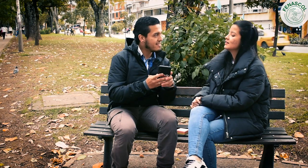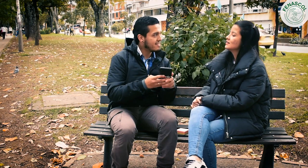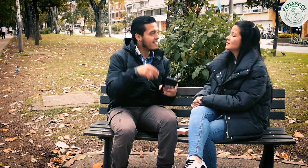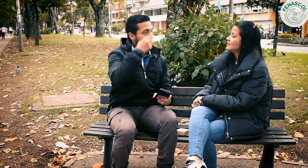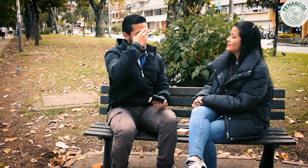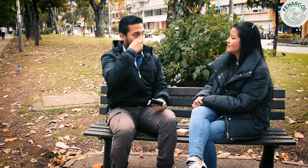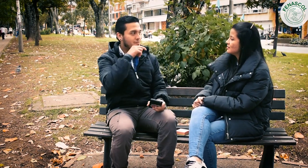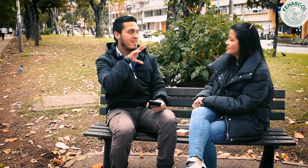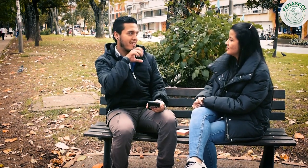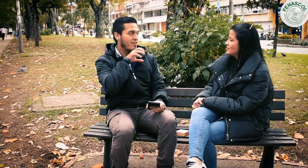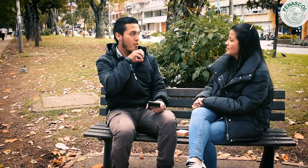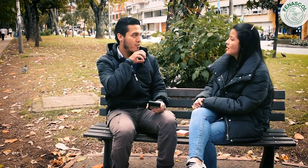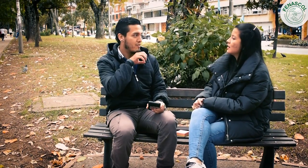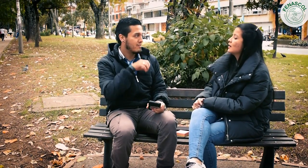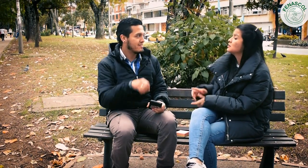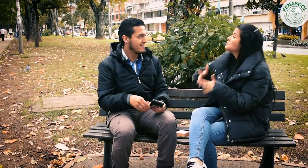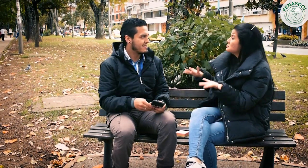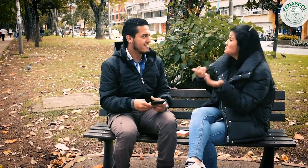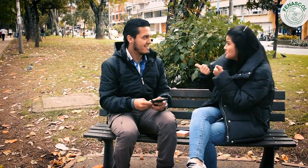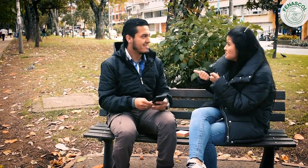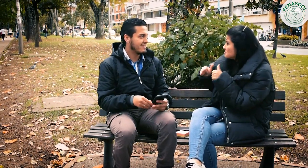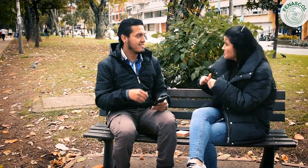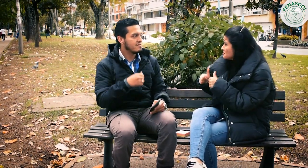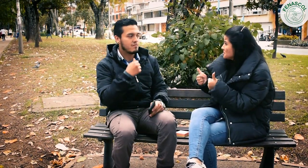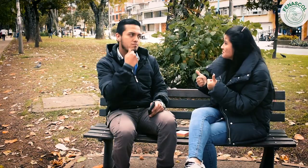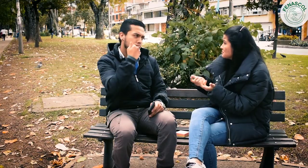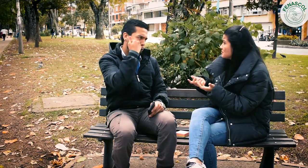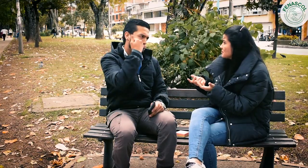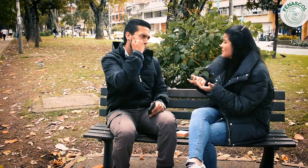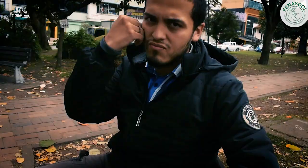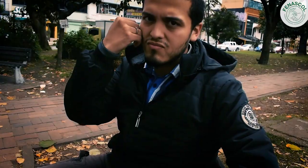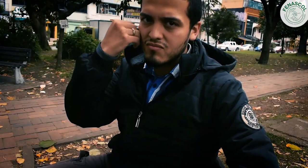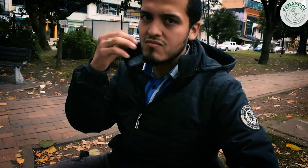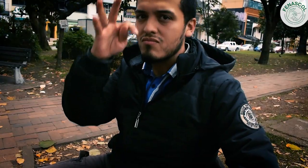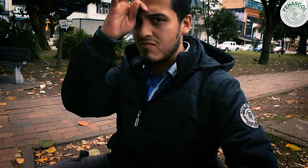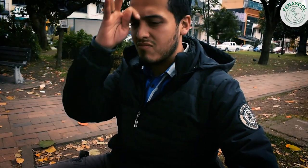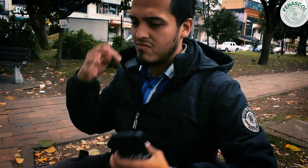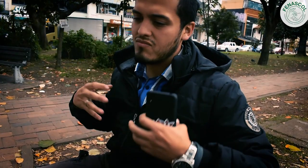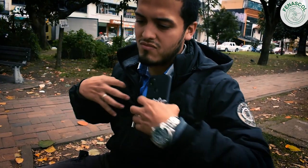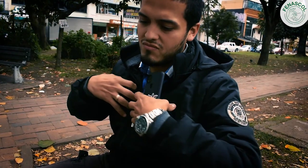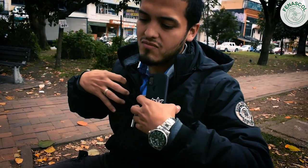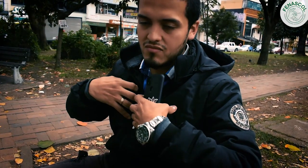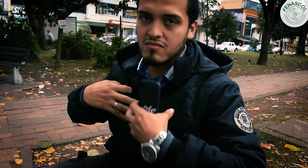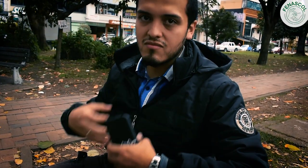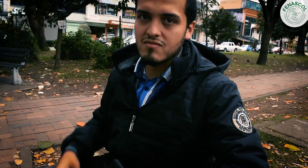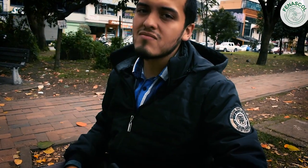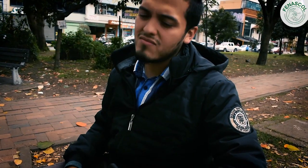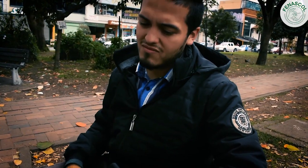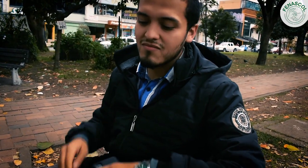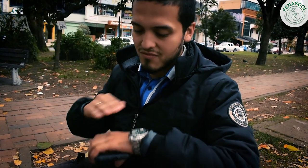Él es mi hijo. ¿Y cómo sigue? ¿Está bien? Aún enfermo, pero con cuidados del veterinario.